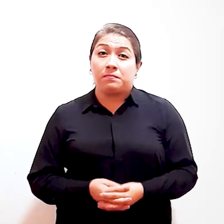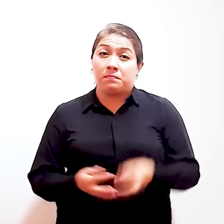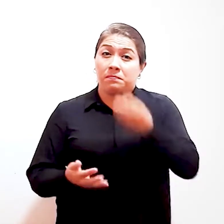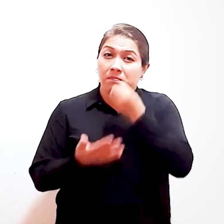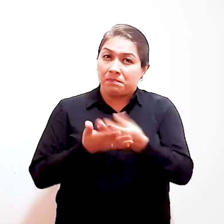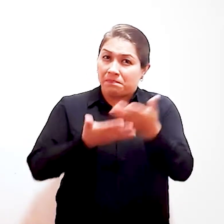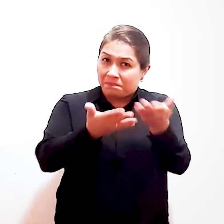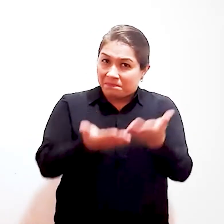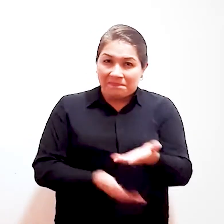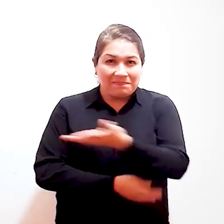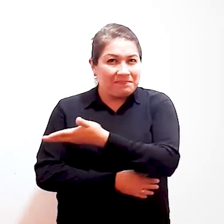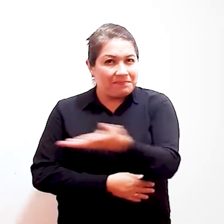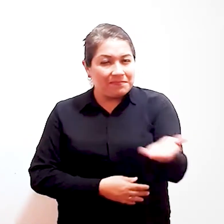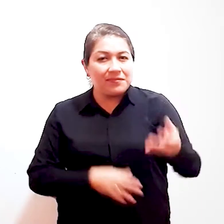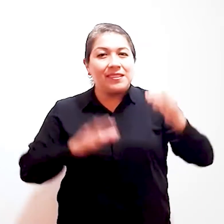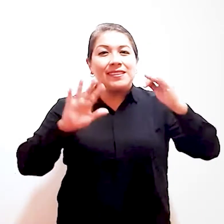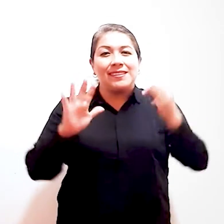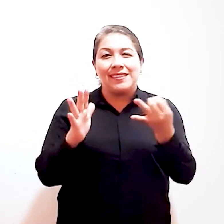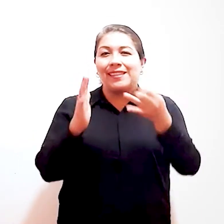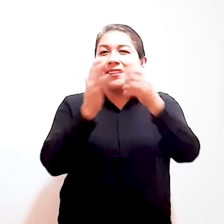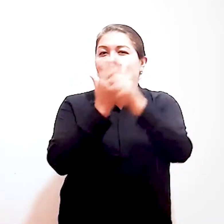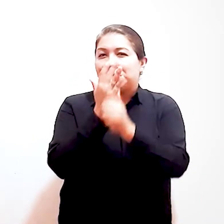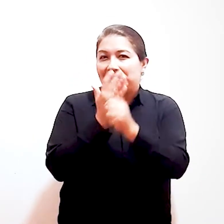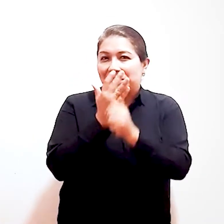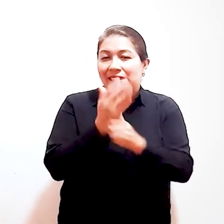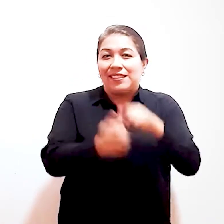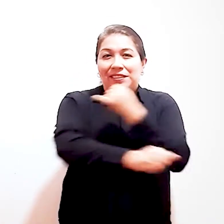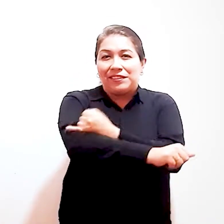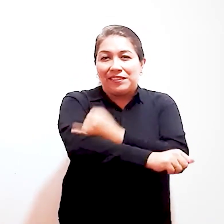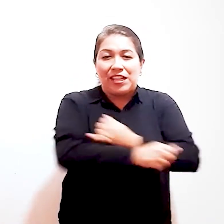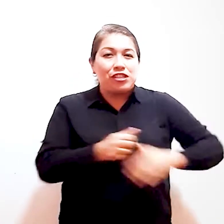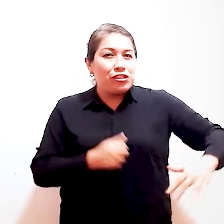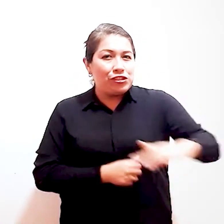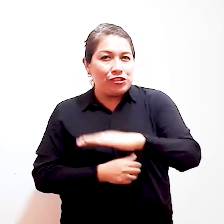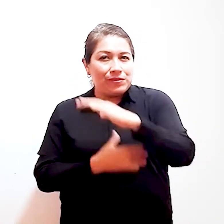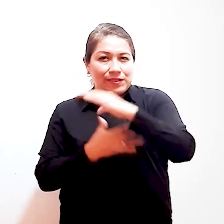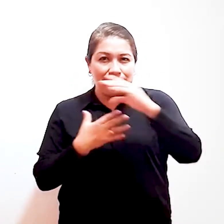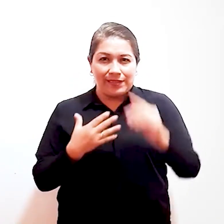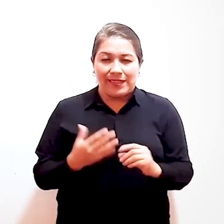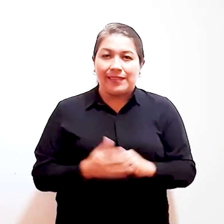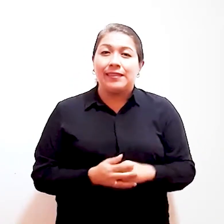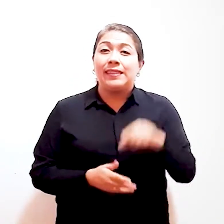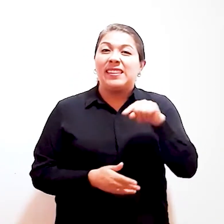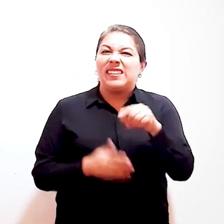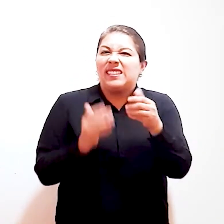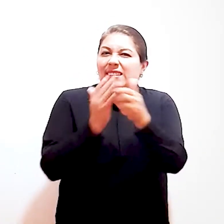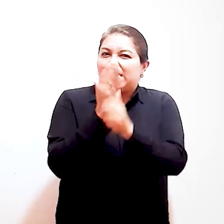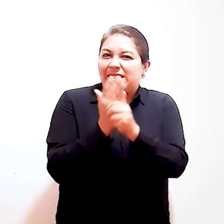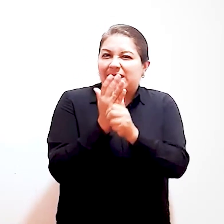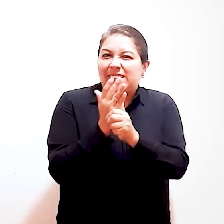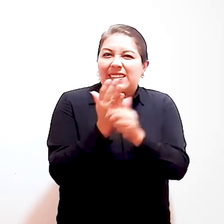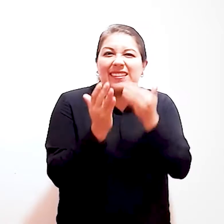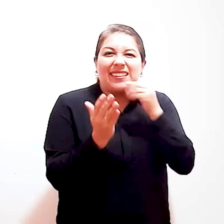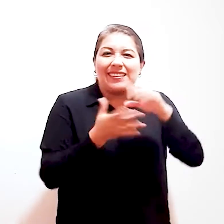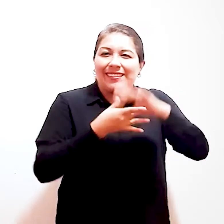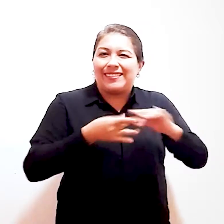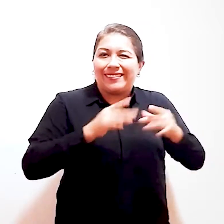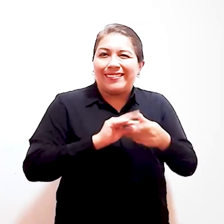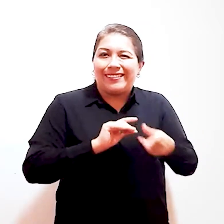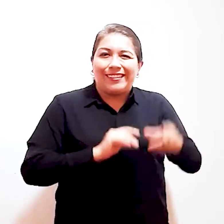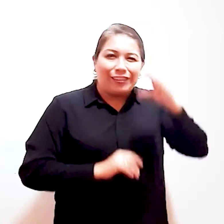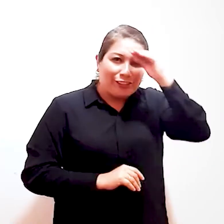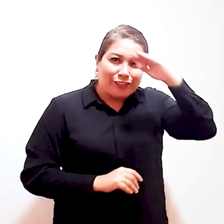Les damos la bienvenida a la séptima edición de nuestra revista institucional Somos con Adis. En portada nos acompaña Santiago,